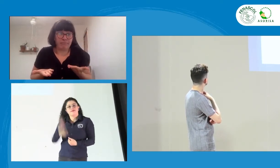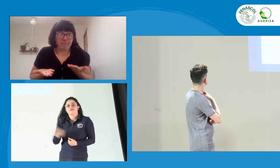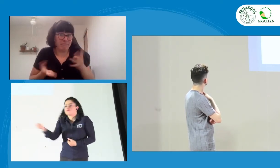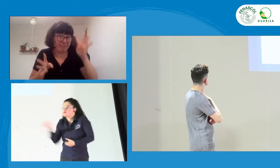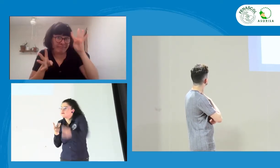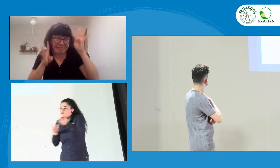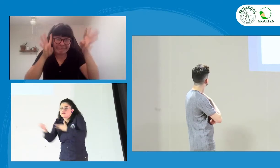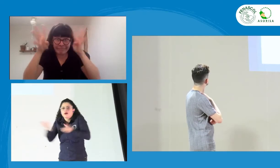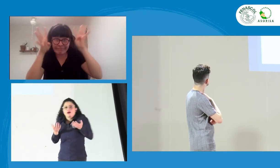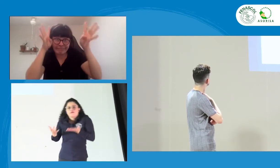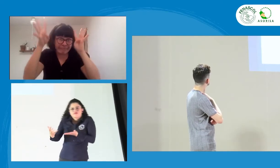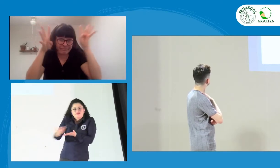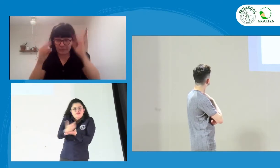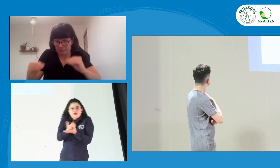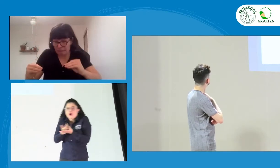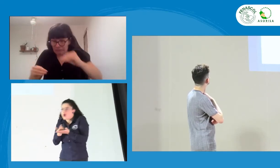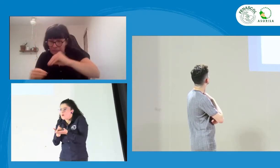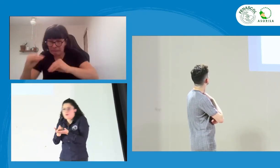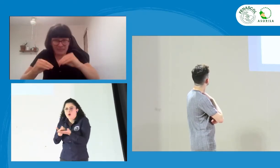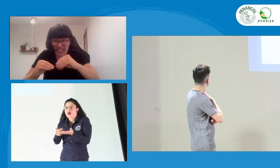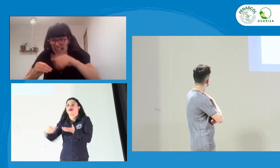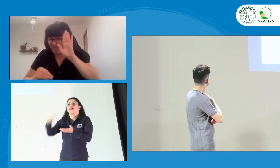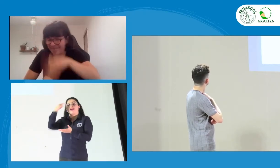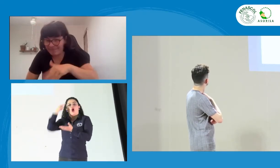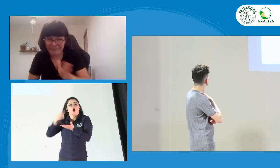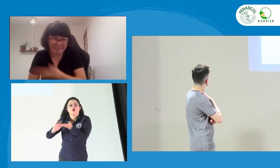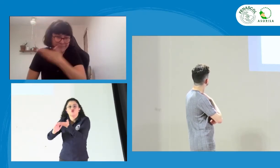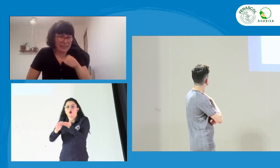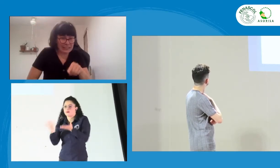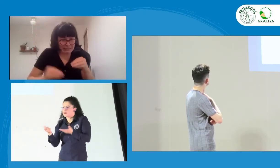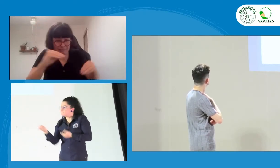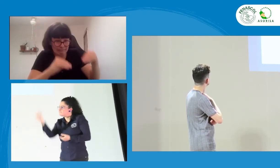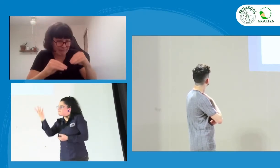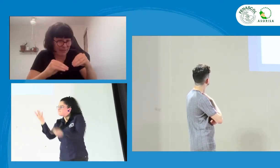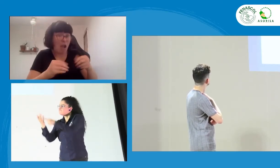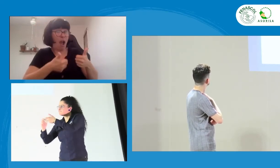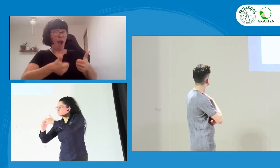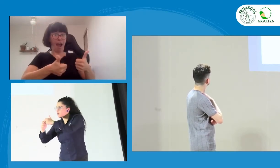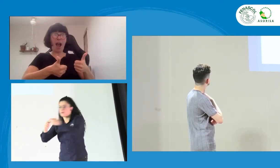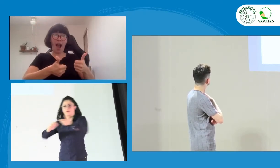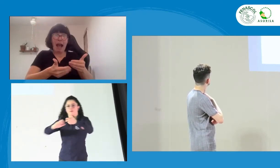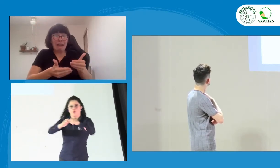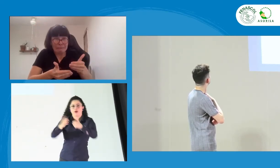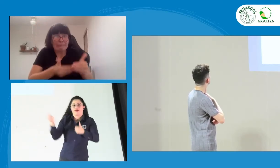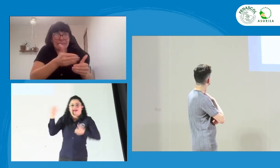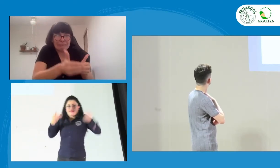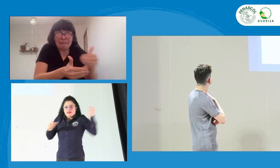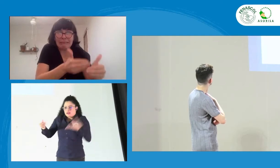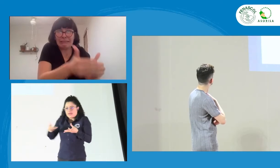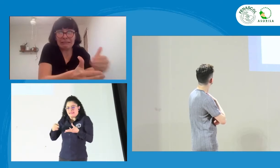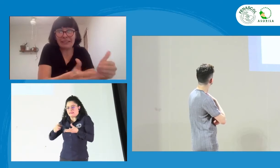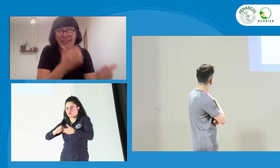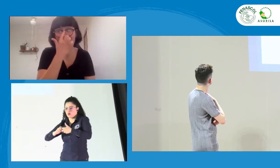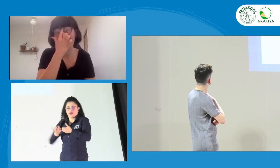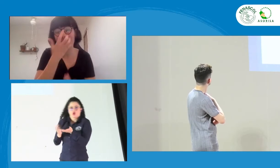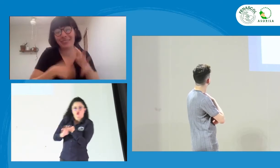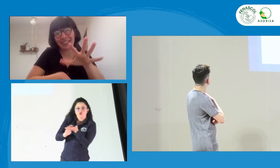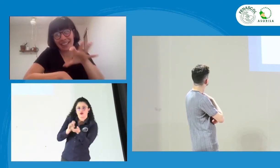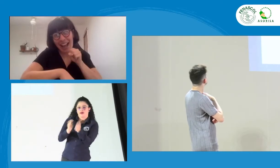los que tienen la situación y saben qué pueden hacer. Hay muchas cosas que se pueden hacer, otras que quizás van a decir, bueno, esto sí aporta